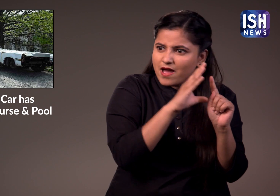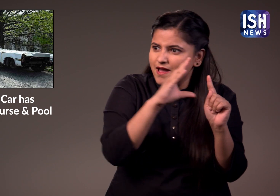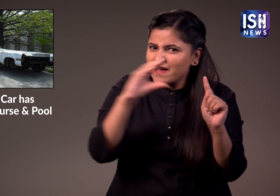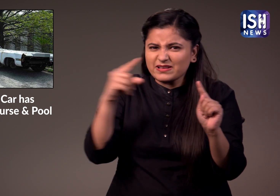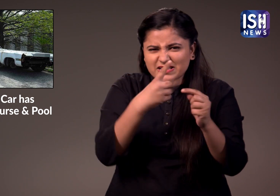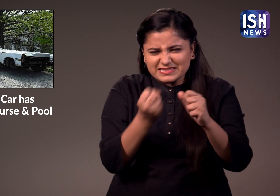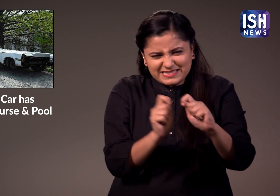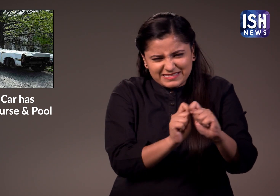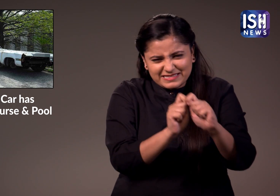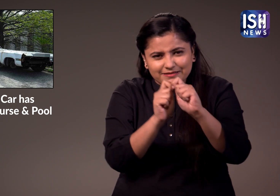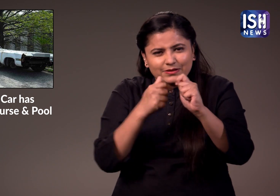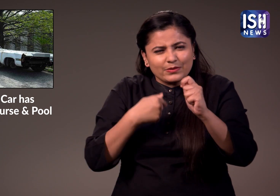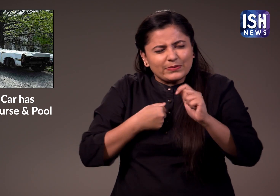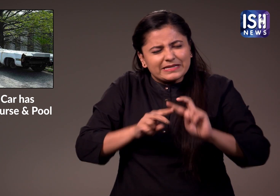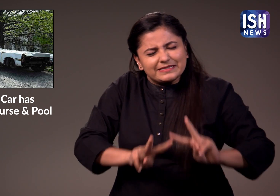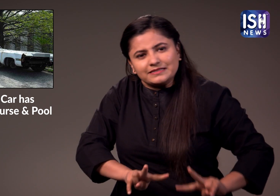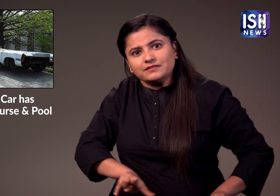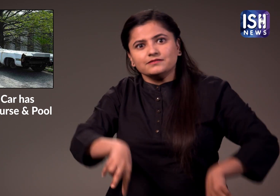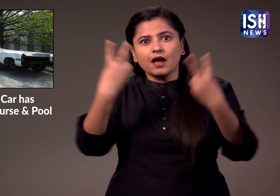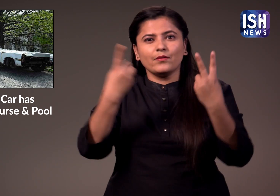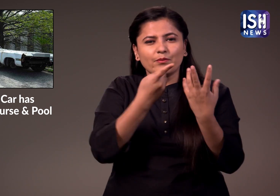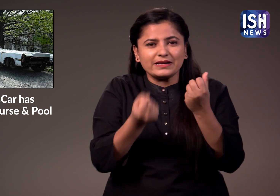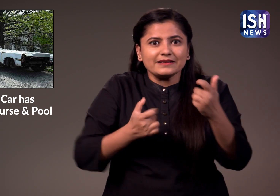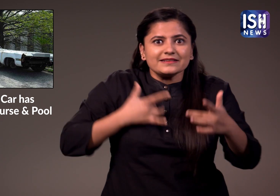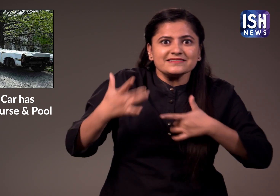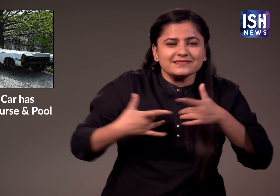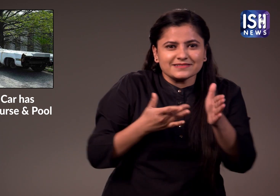वो ऐसी गाड़ी बनाने के लिए बहुत उच्छा है थे